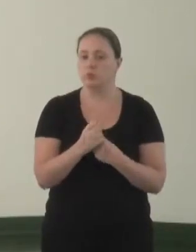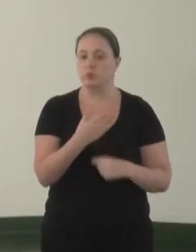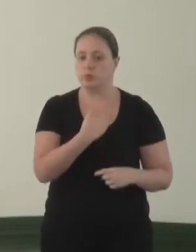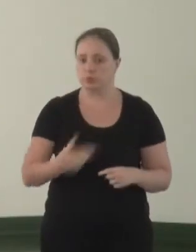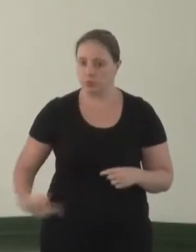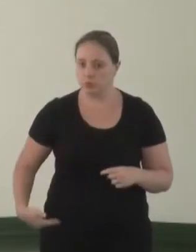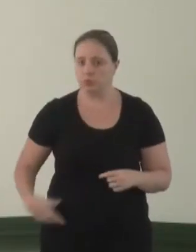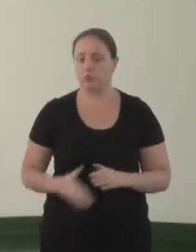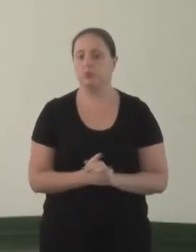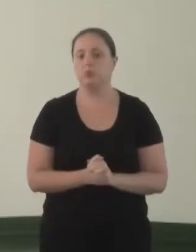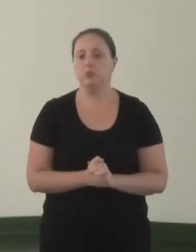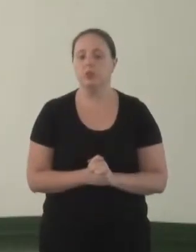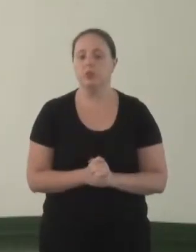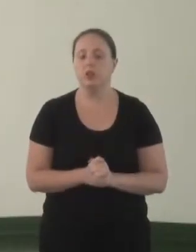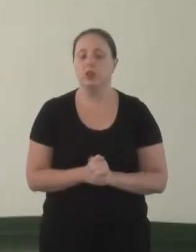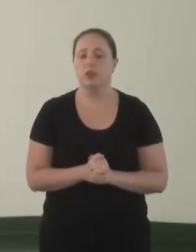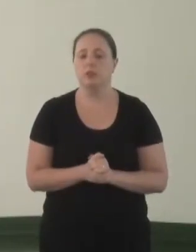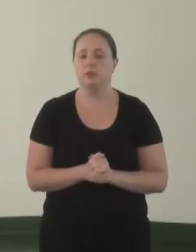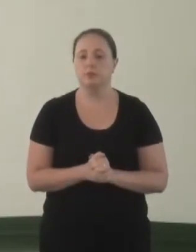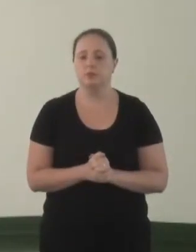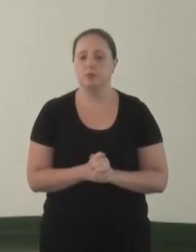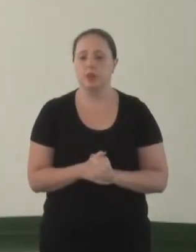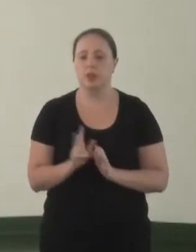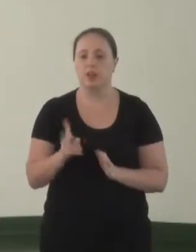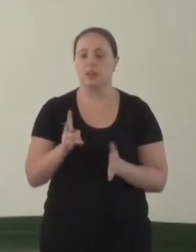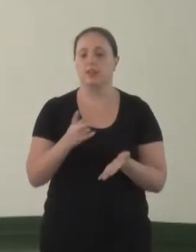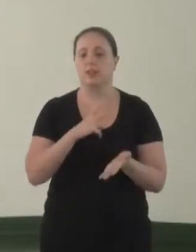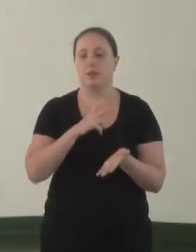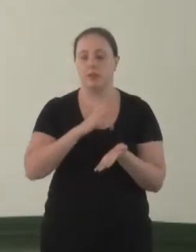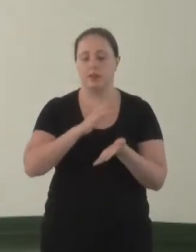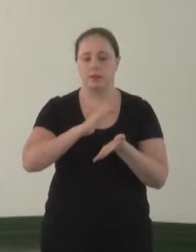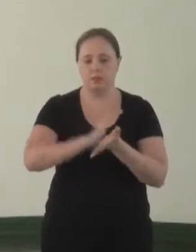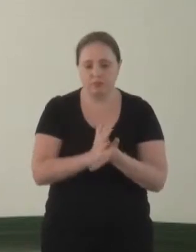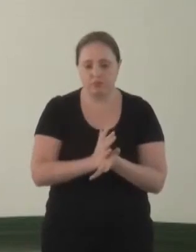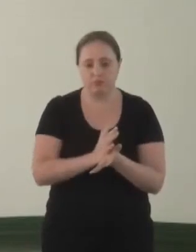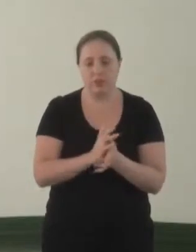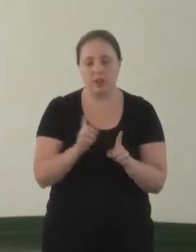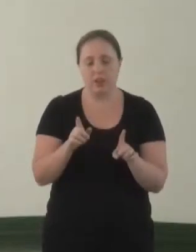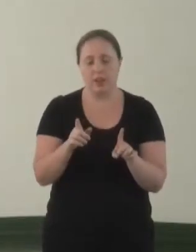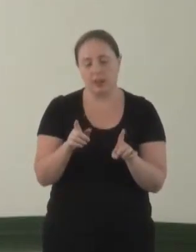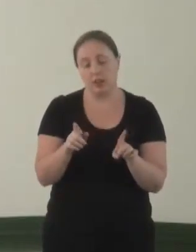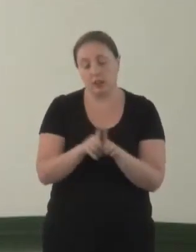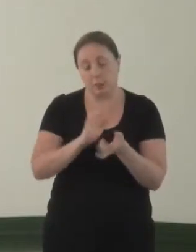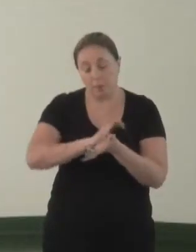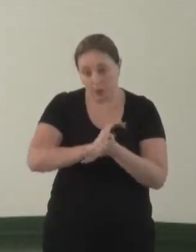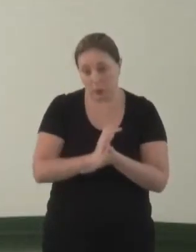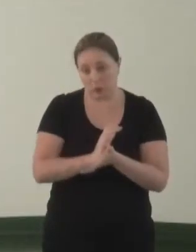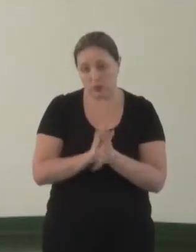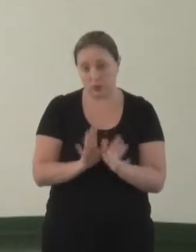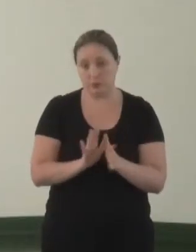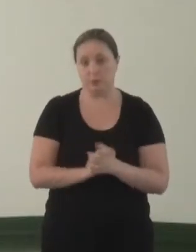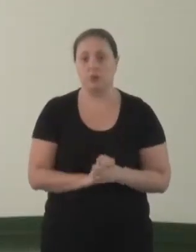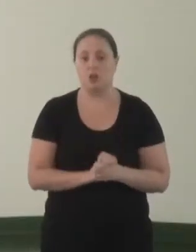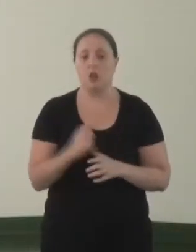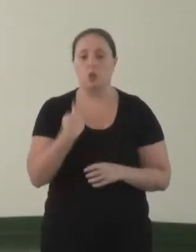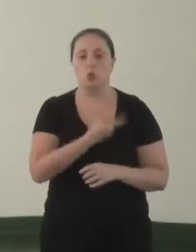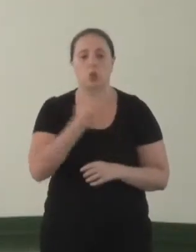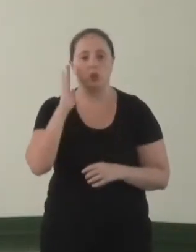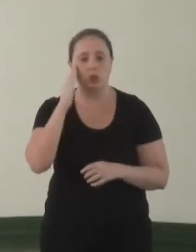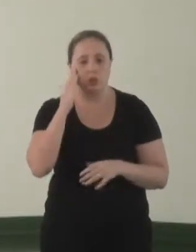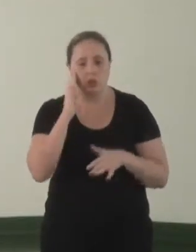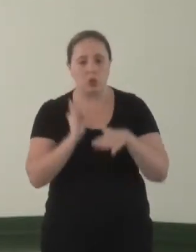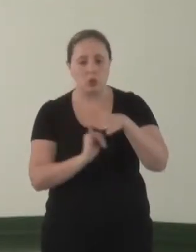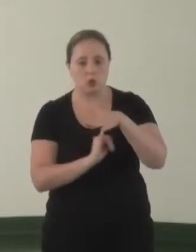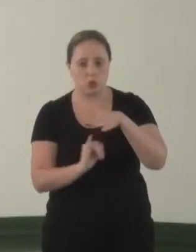que coibam práticas ilegais, segregacionistas e discriminatórias. Bom, no entendimento do